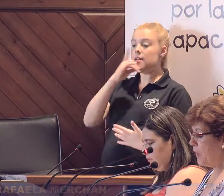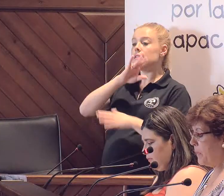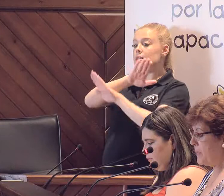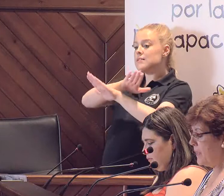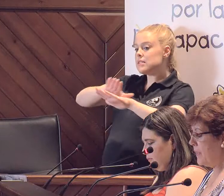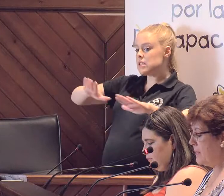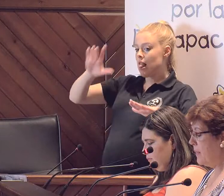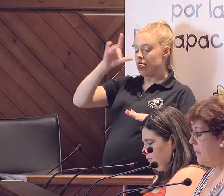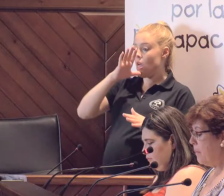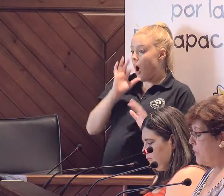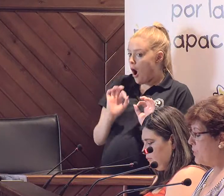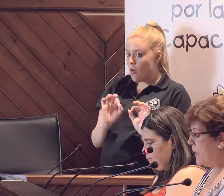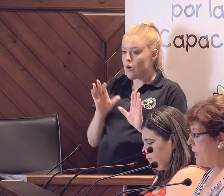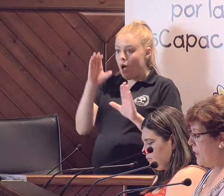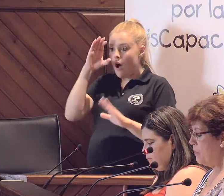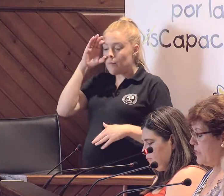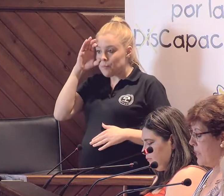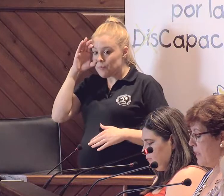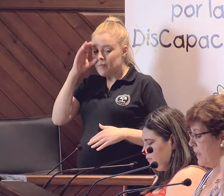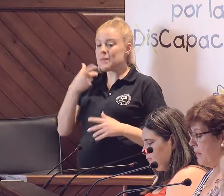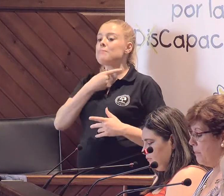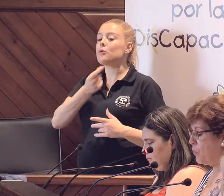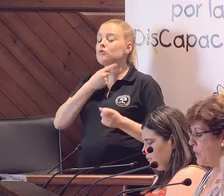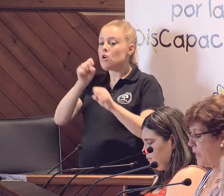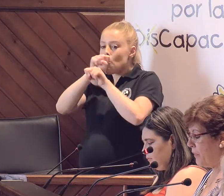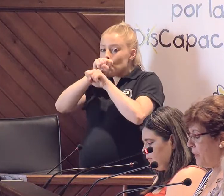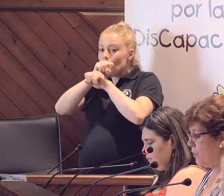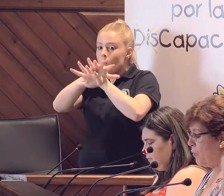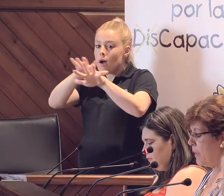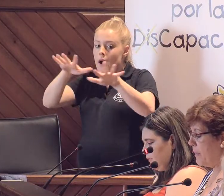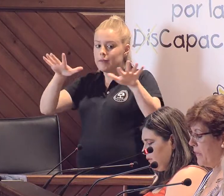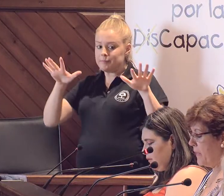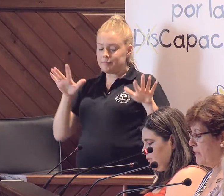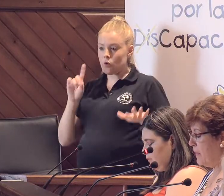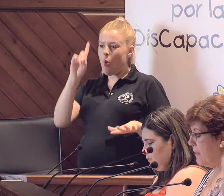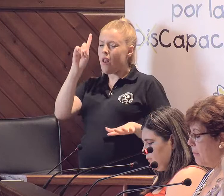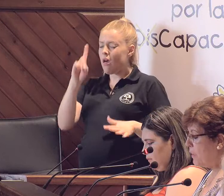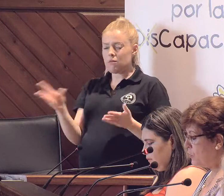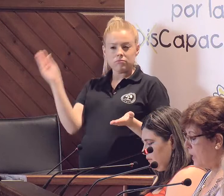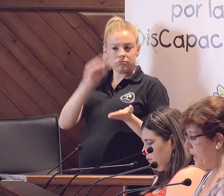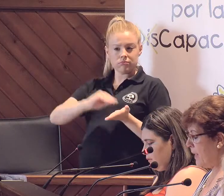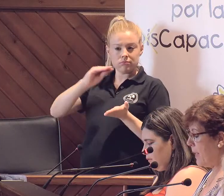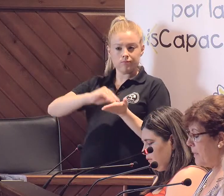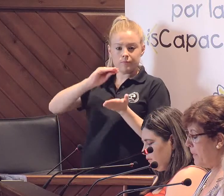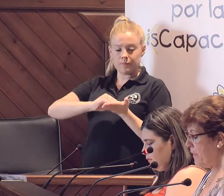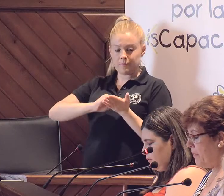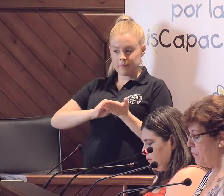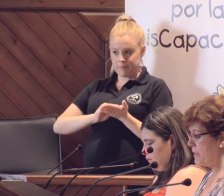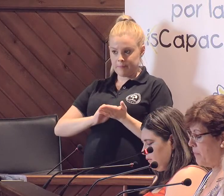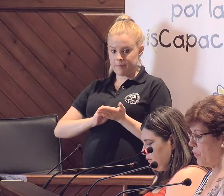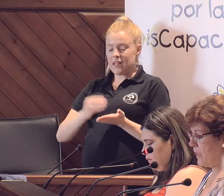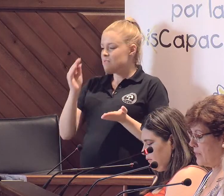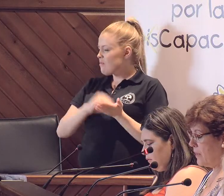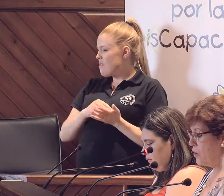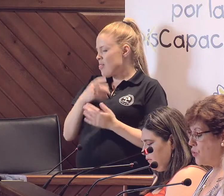sobrecoge a los presentes, me gustaría lanzar un mensaje. Me gustaría hacerlo una y mil veces. Me gustaría que mil veces